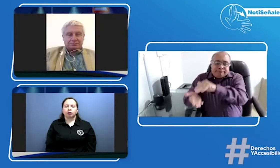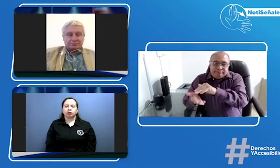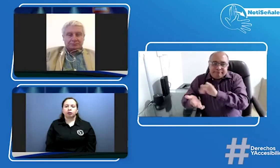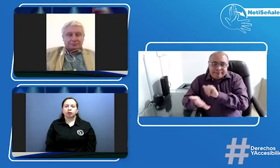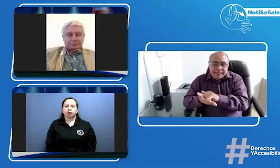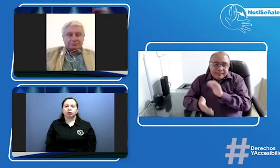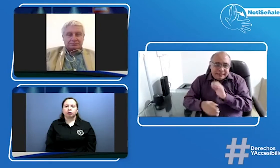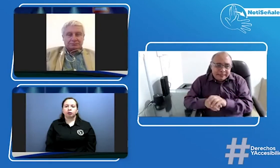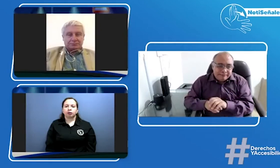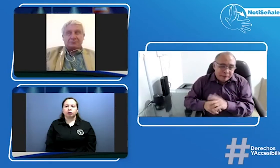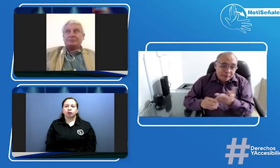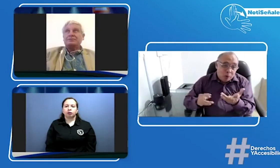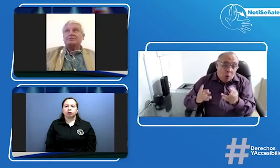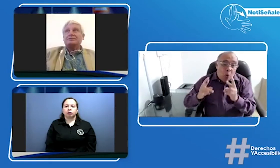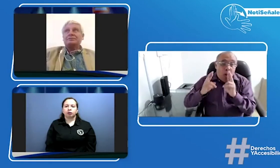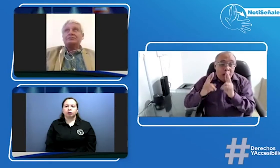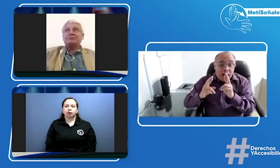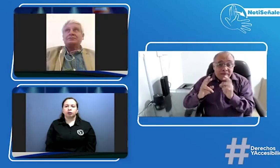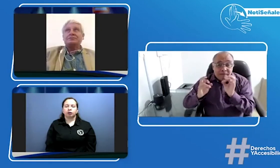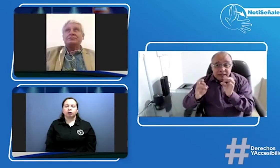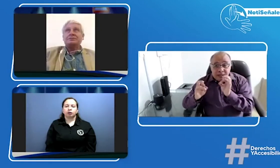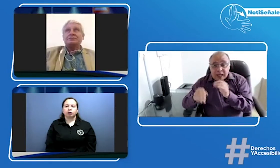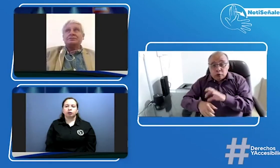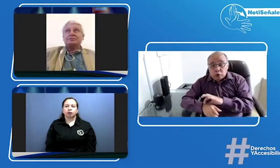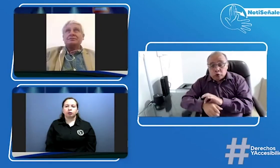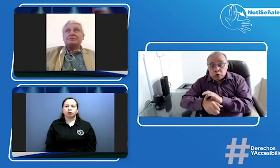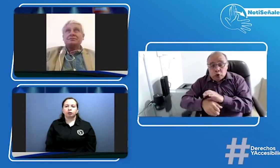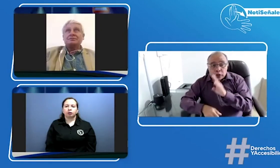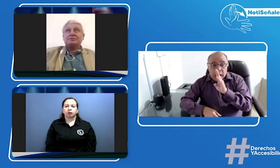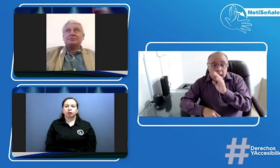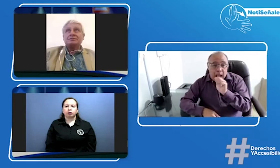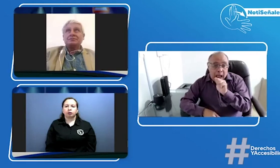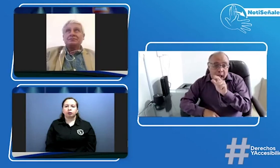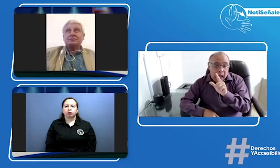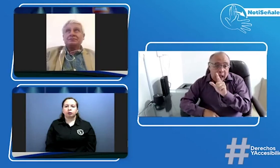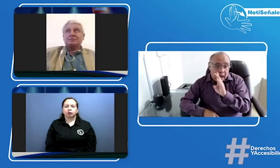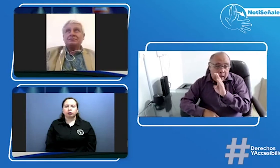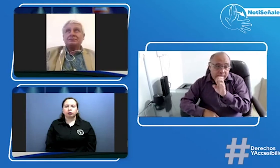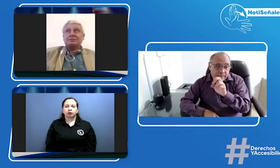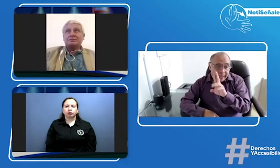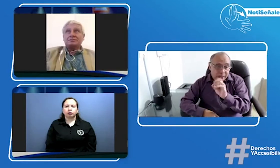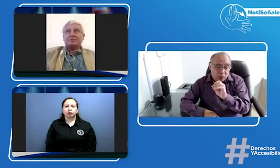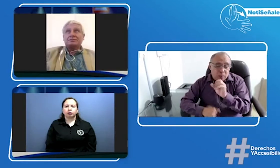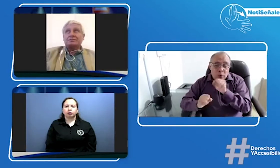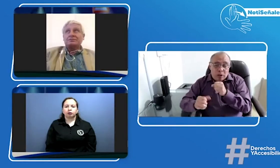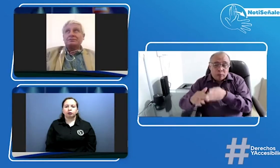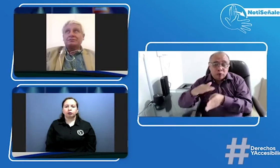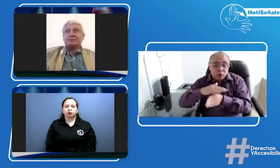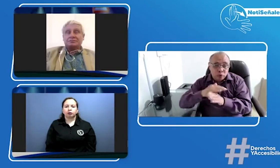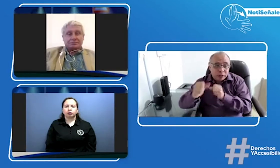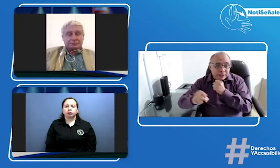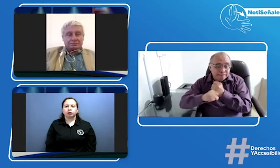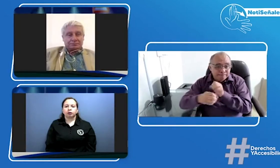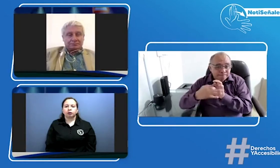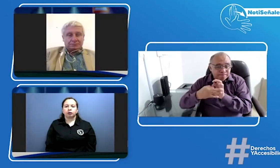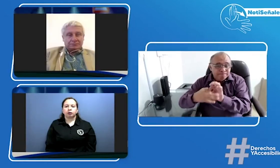atendieron la atendieron qué fue lo que pasó y que se deje todavía testimonio de toda esta situación